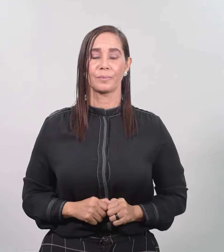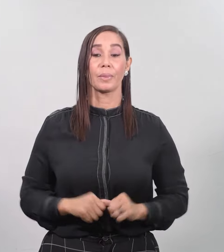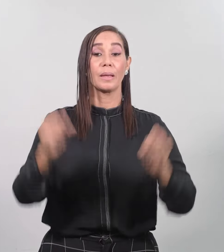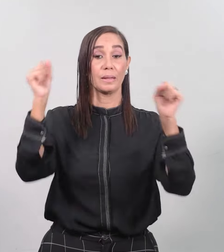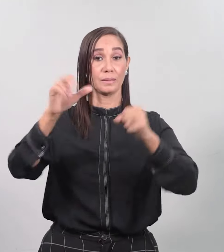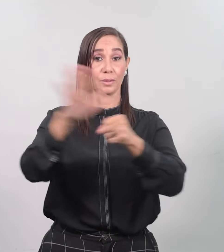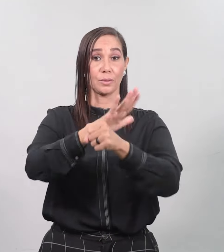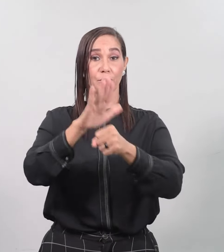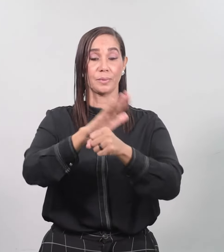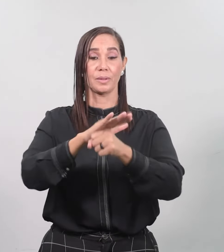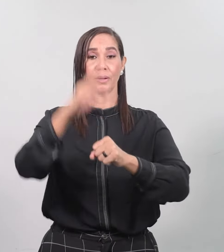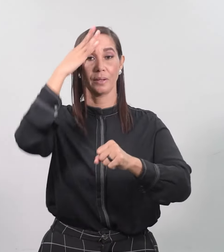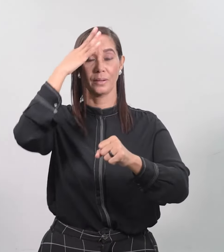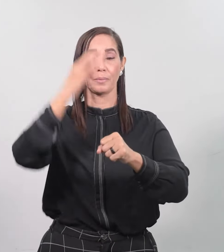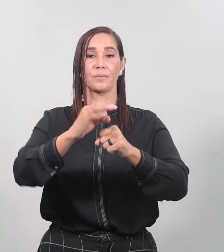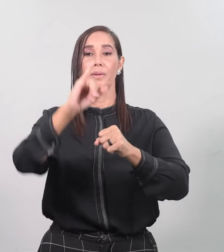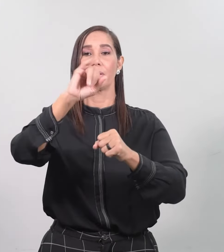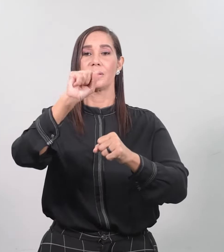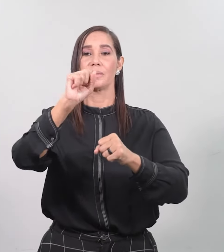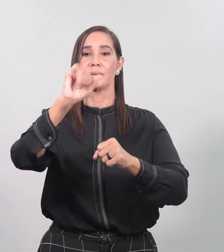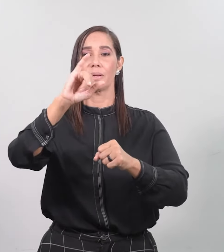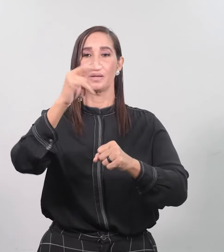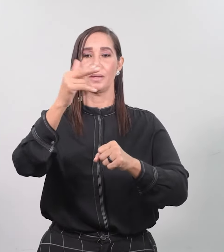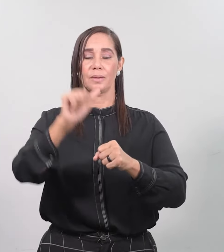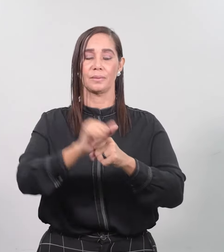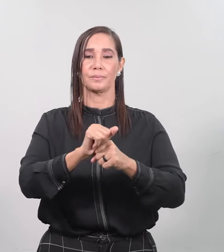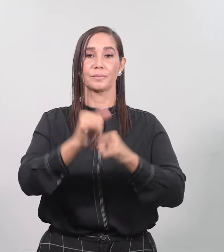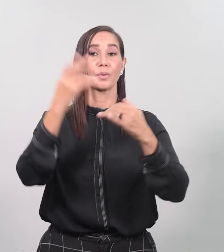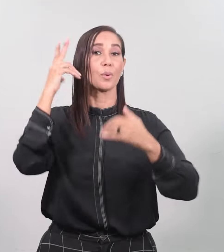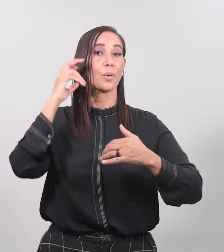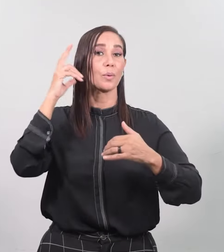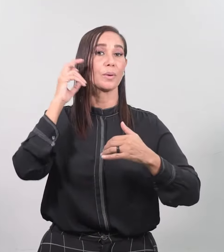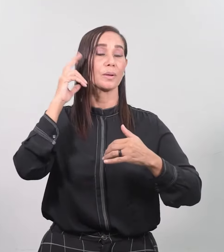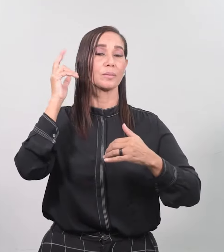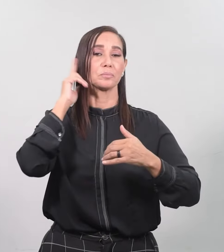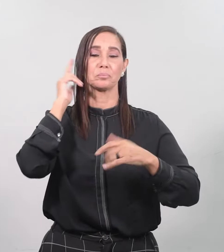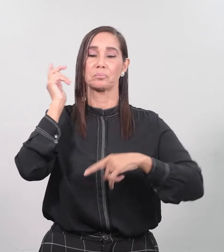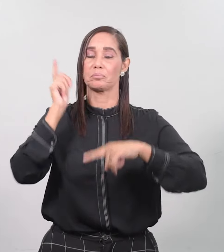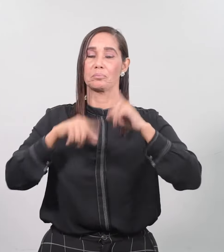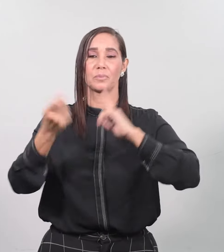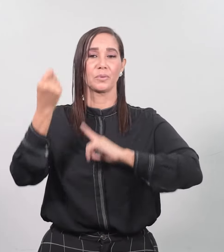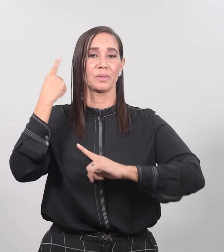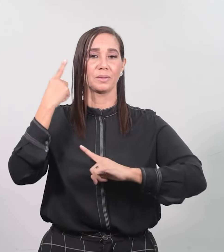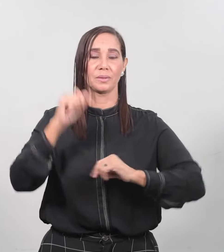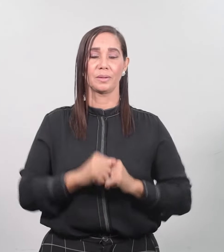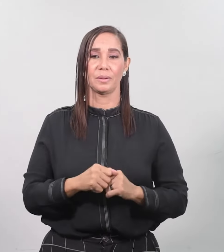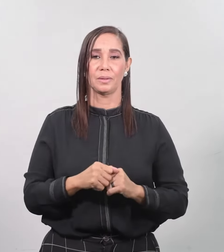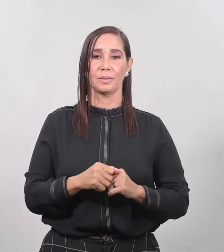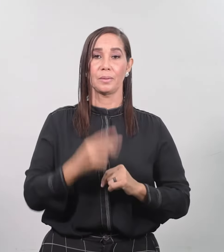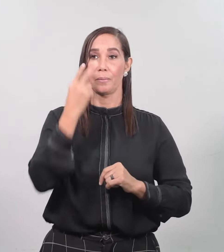cumplirá en ellos la profecía de Isaías Oirán con los oídos sin entender Mirarán con